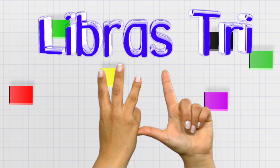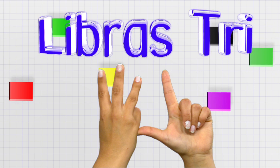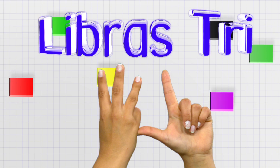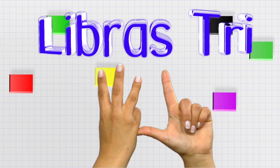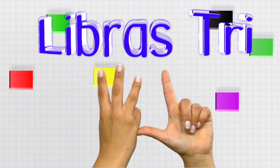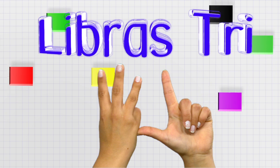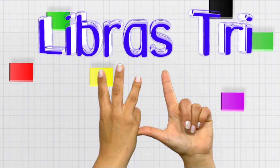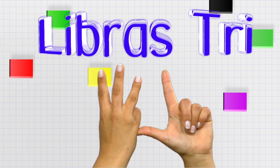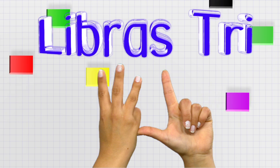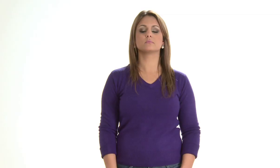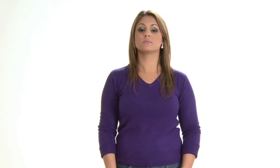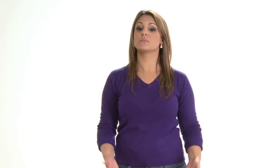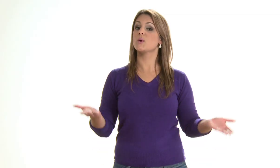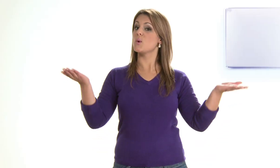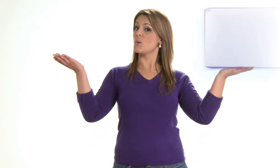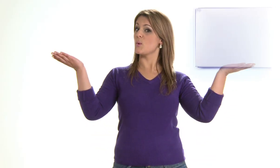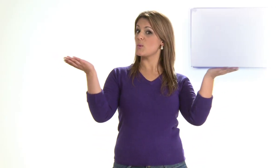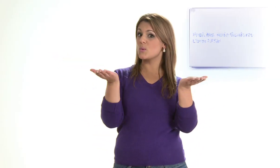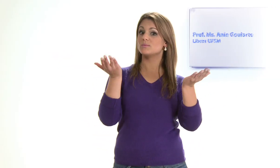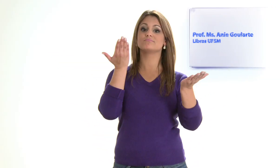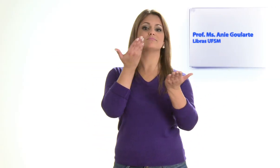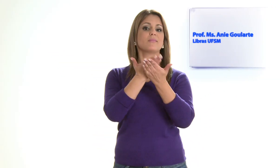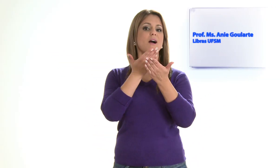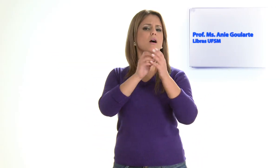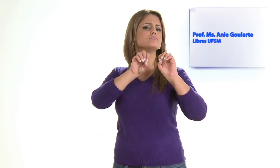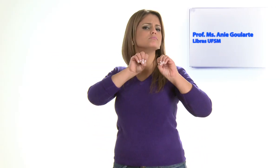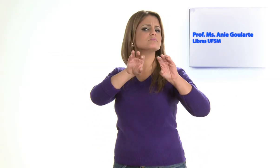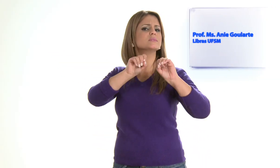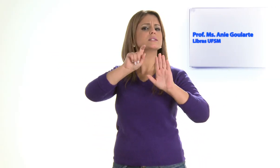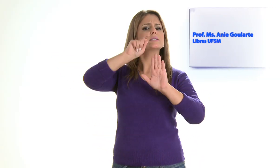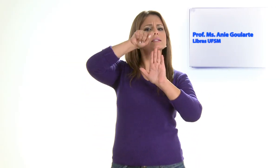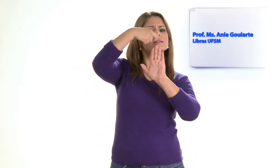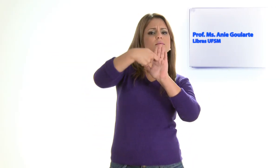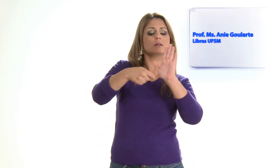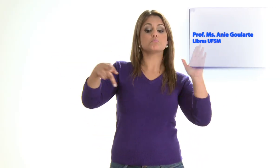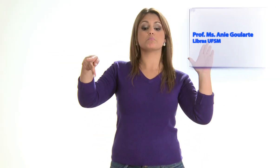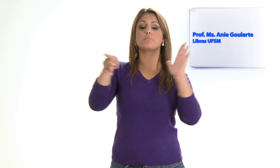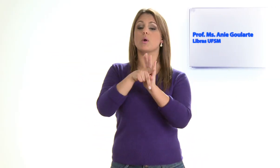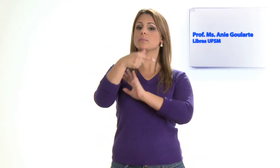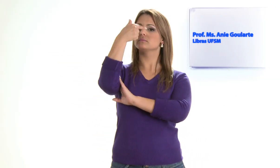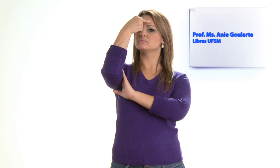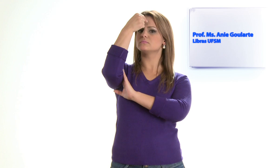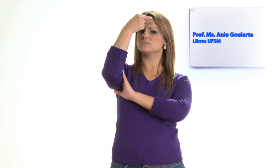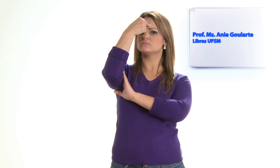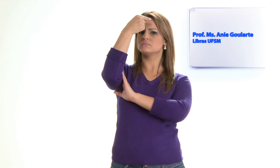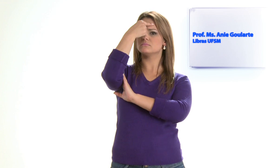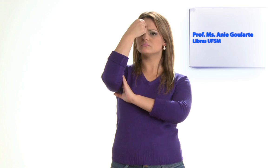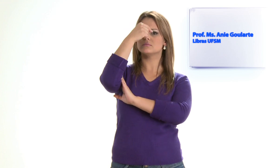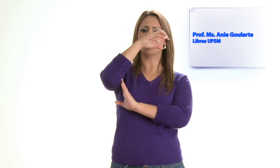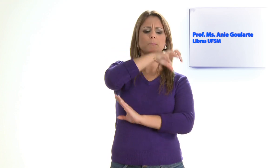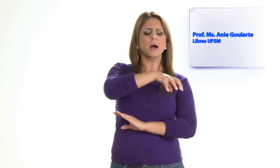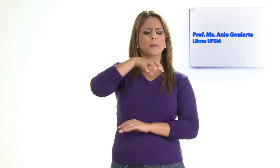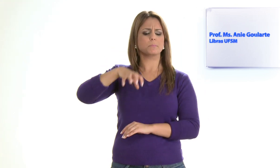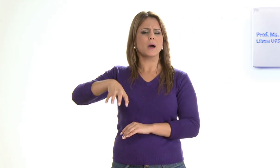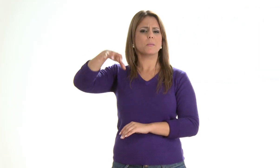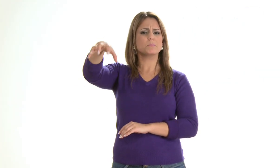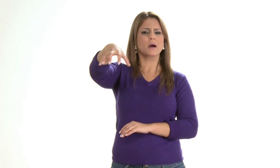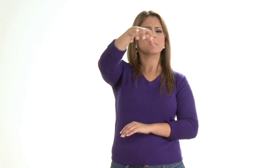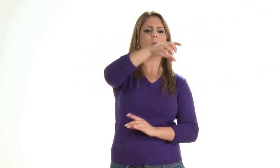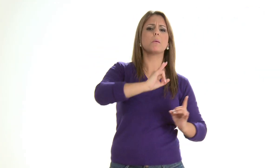Librastri Hoje, iremos ensinar sinais específicos dos setores da nossa universidade,